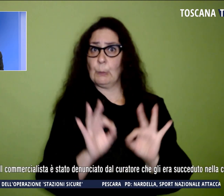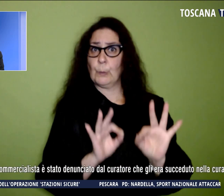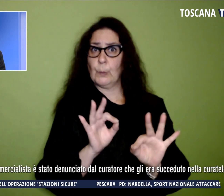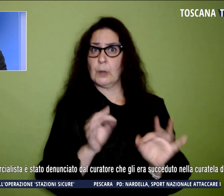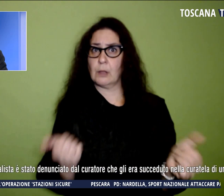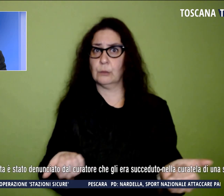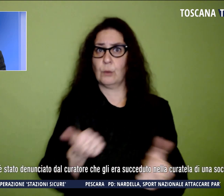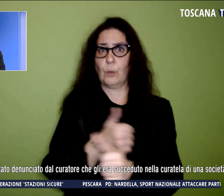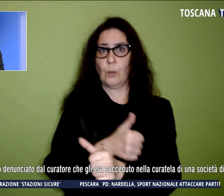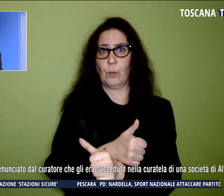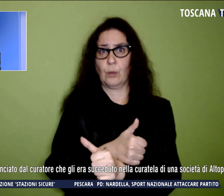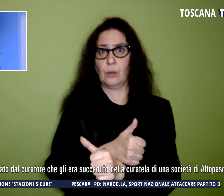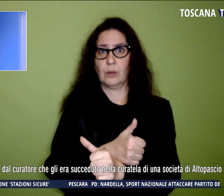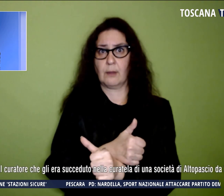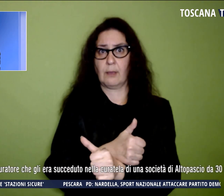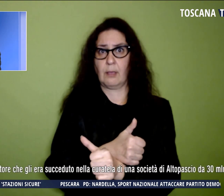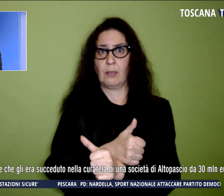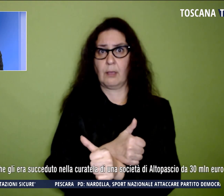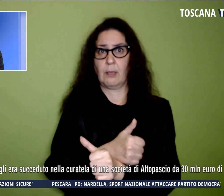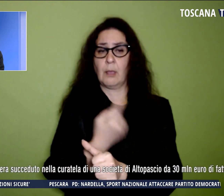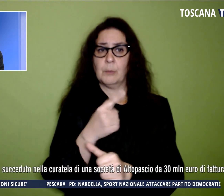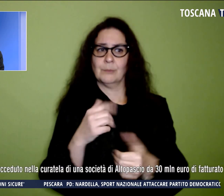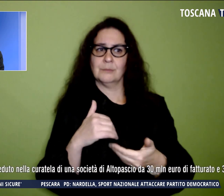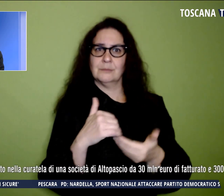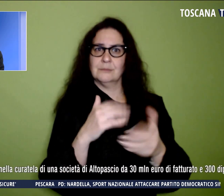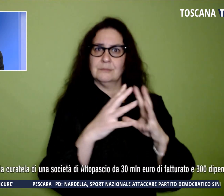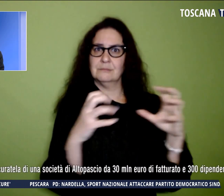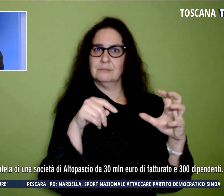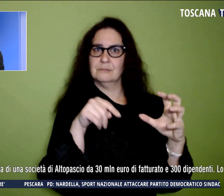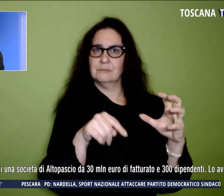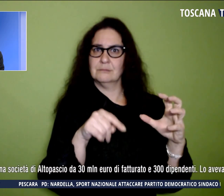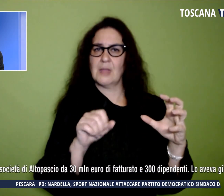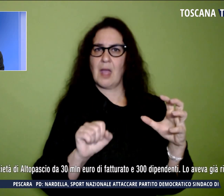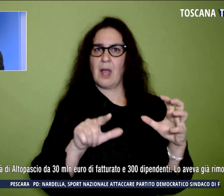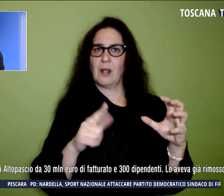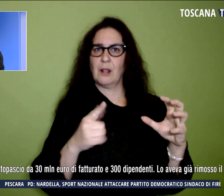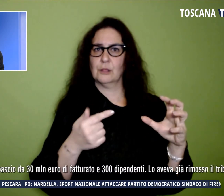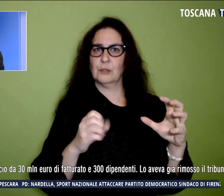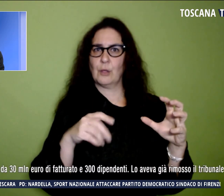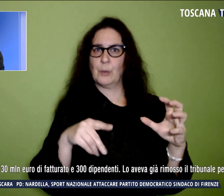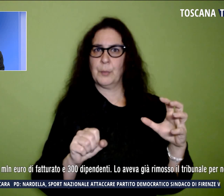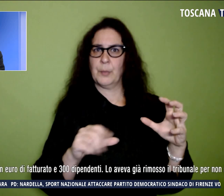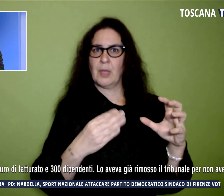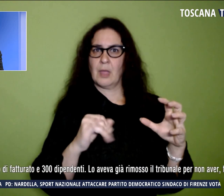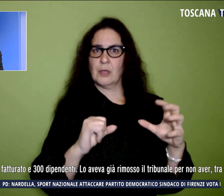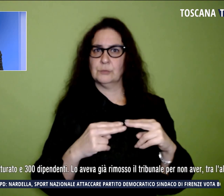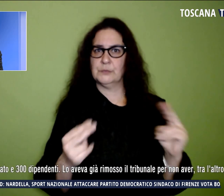nella curatela di una società di Altopascio in provincia di Lucca.